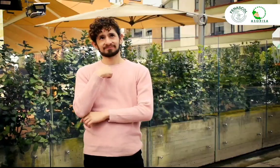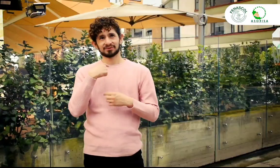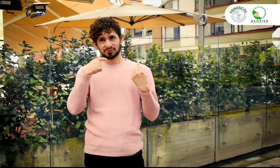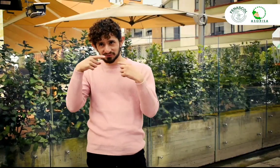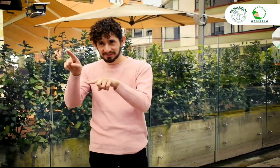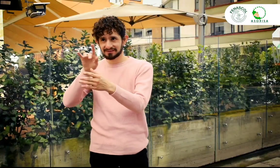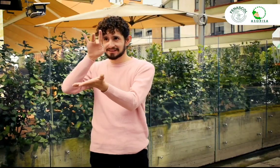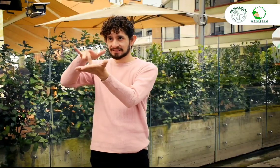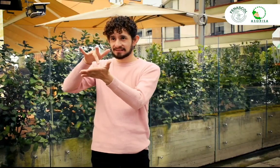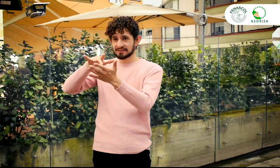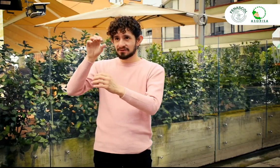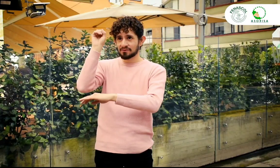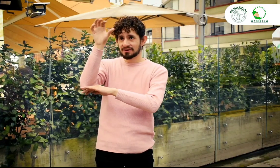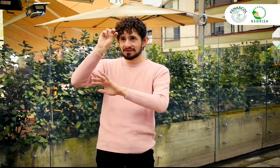¿Será que voy al octavo congreso?